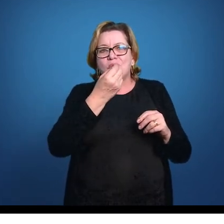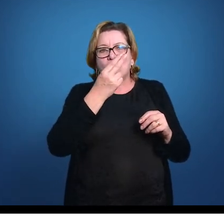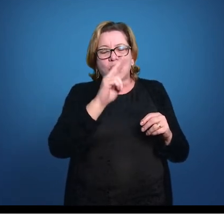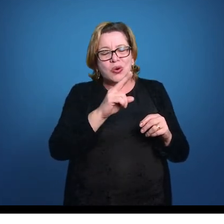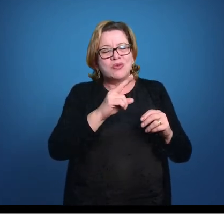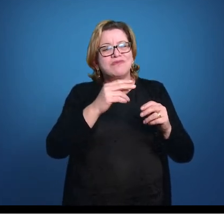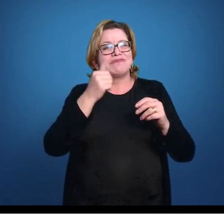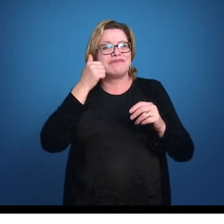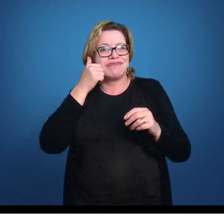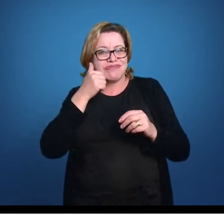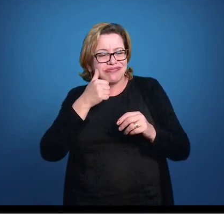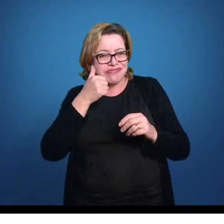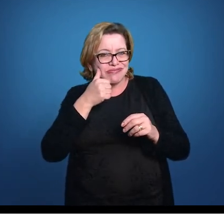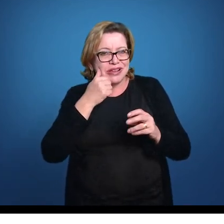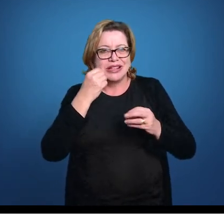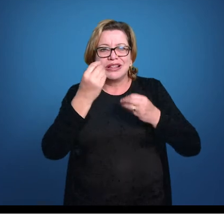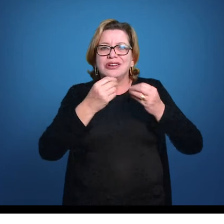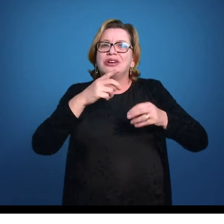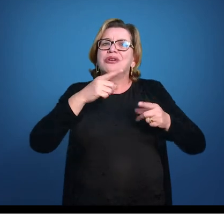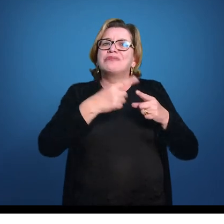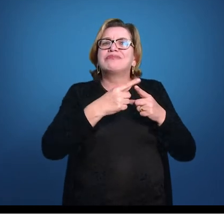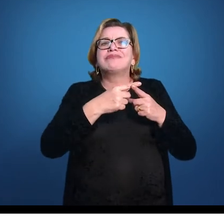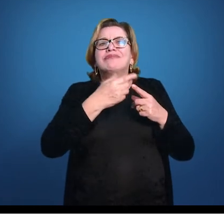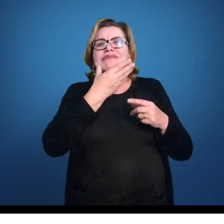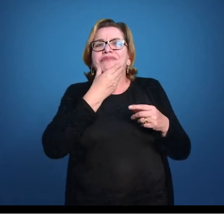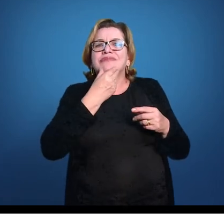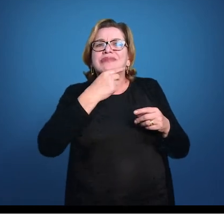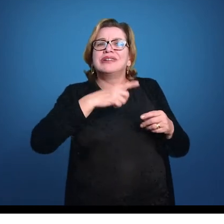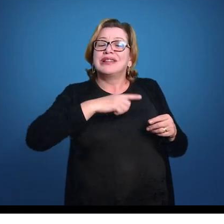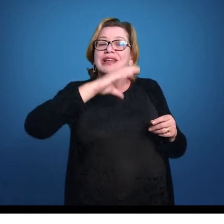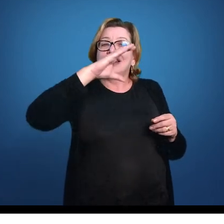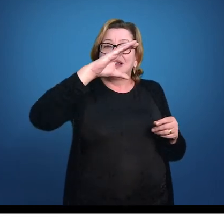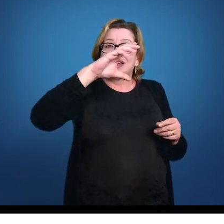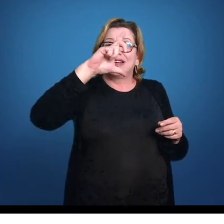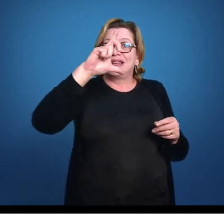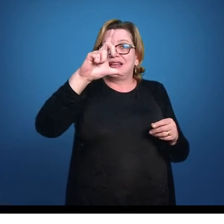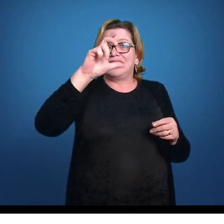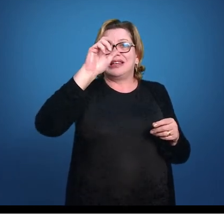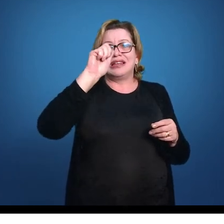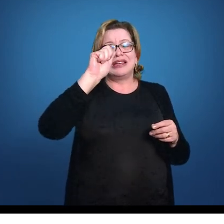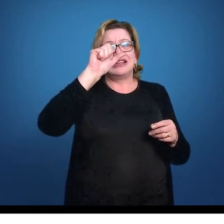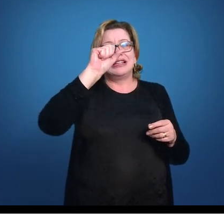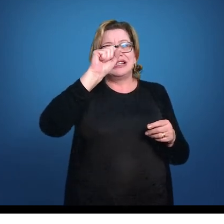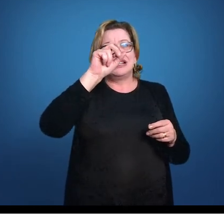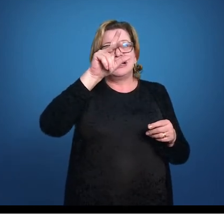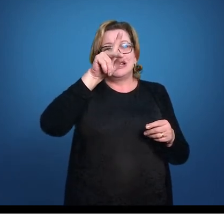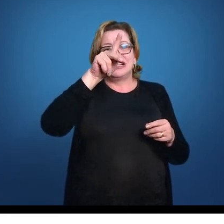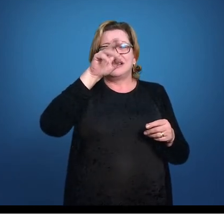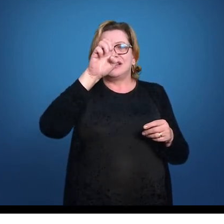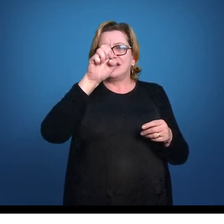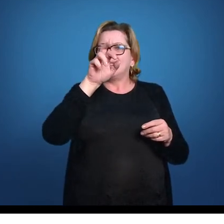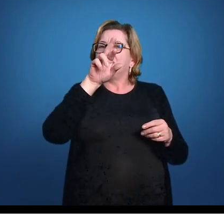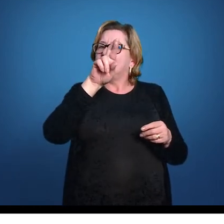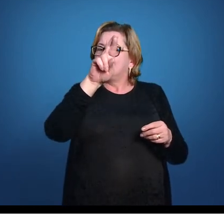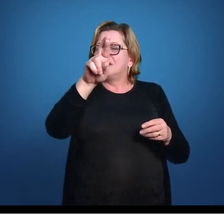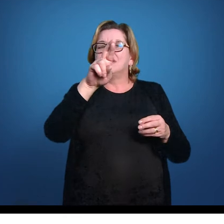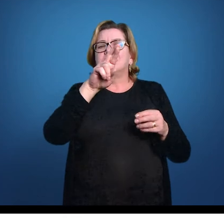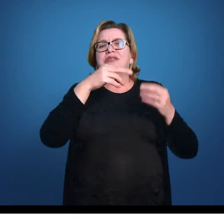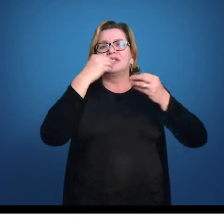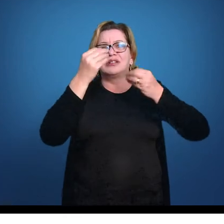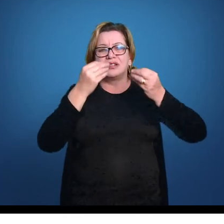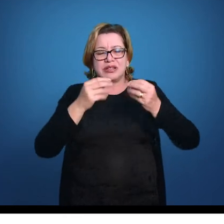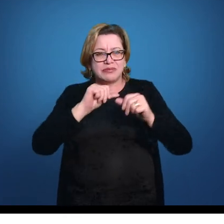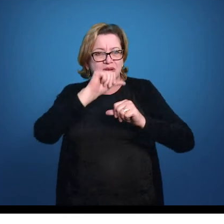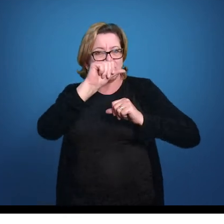órgão copulatório, o cláspera, então que é essa estrutura associada aqui, ou uma modificação nas nadadeiras